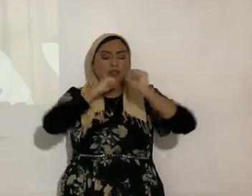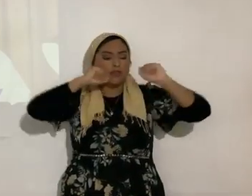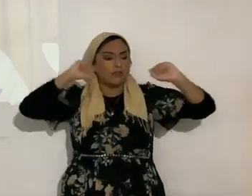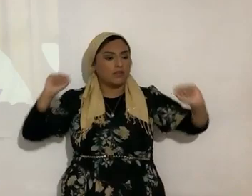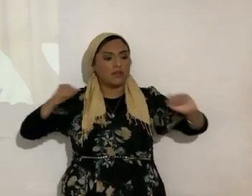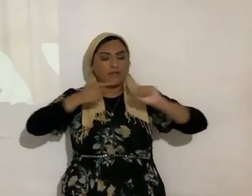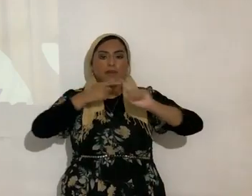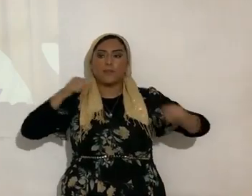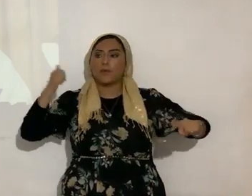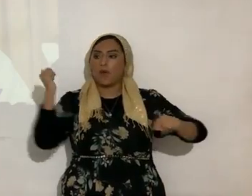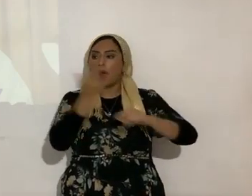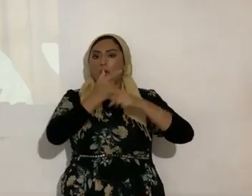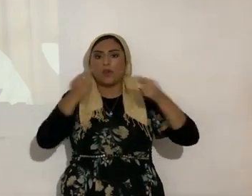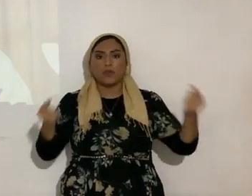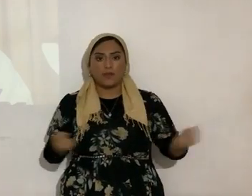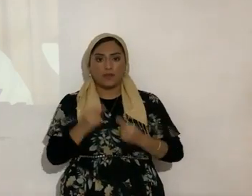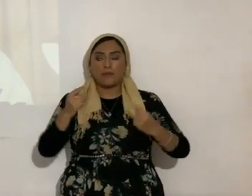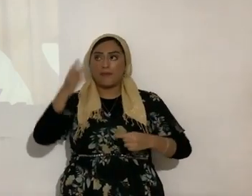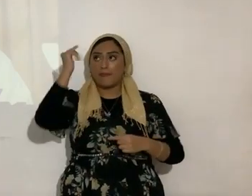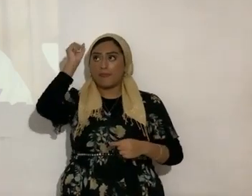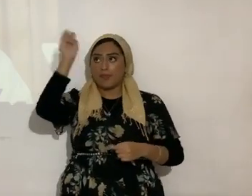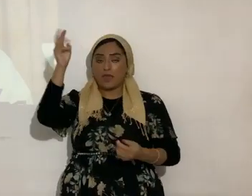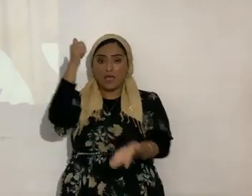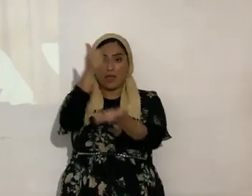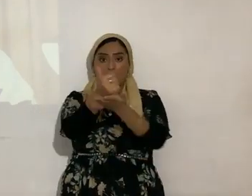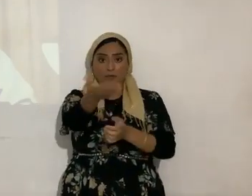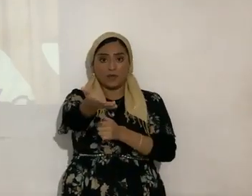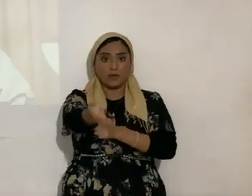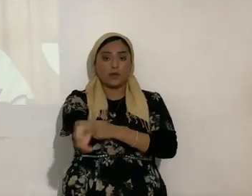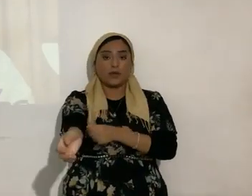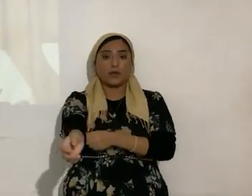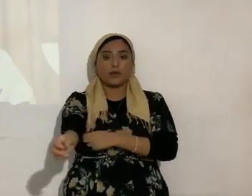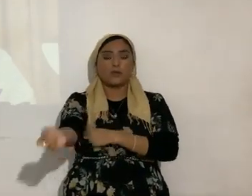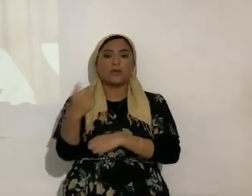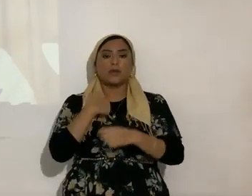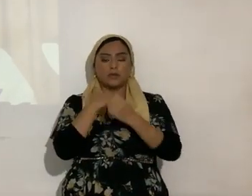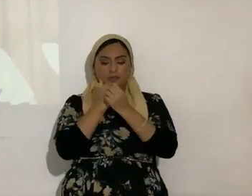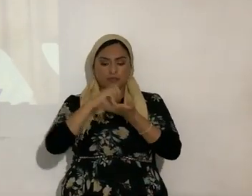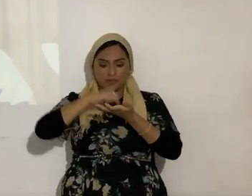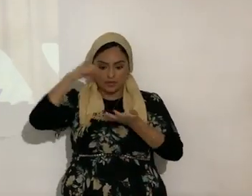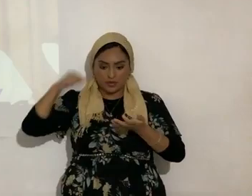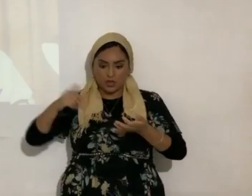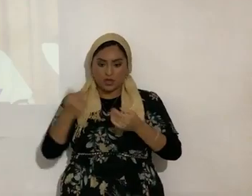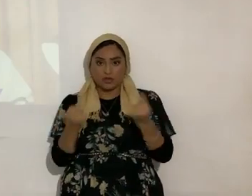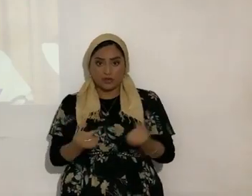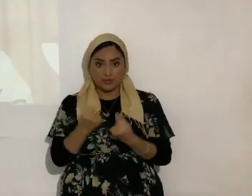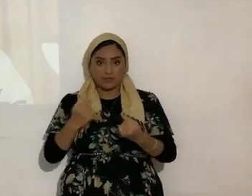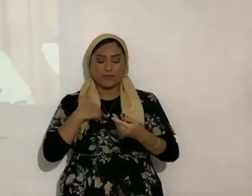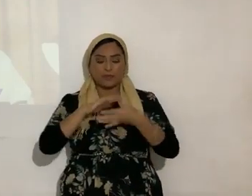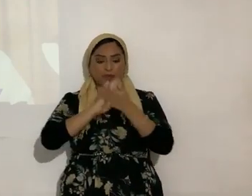pecado. Entonces te va a ayudar Yahshua. Entonces se libera uno de todo pecado y entonces es uno sanado.